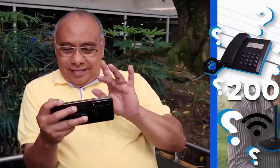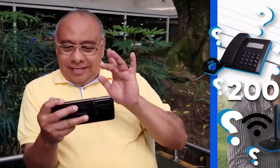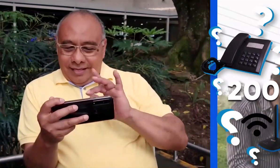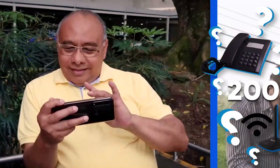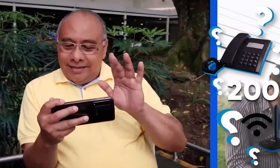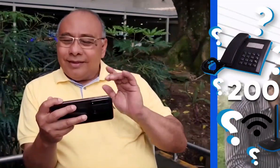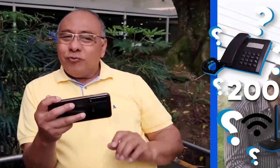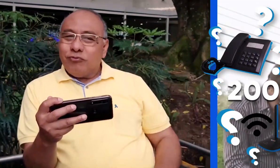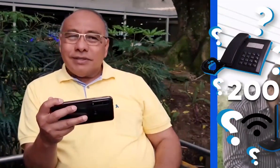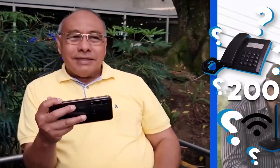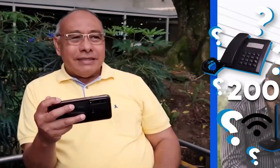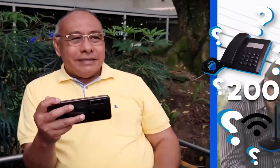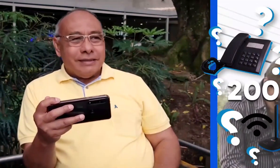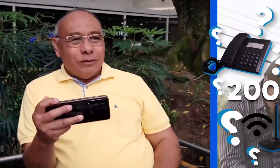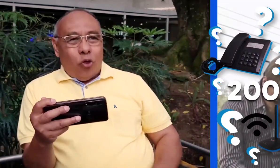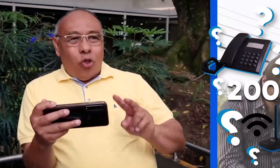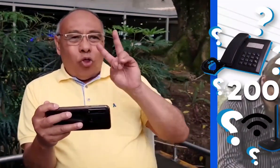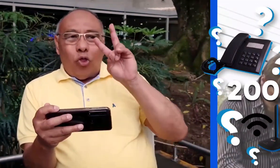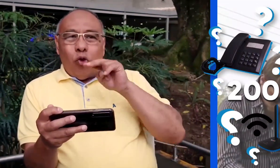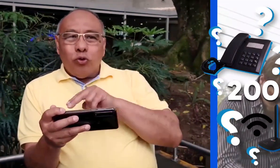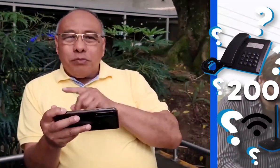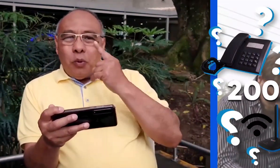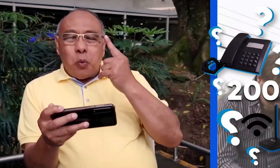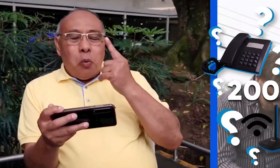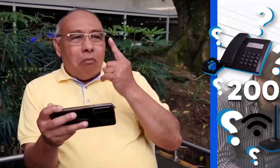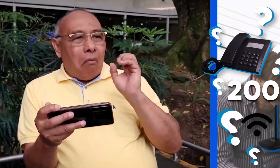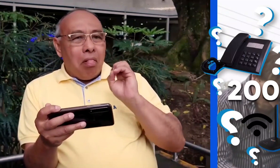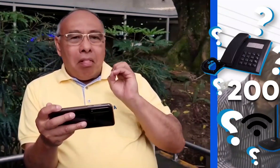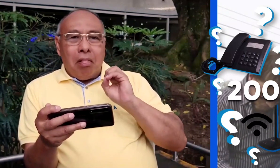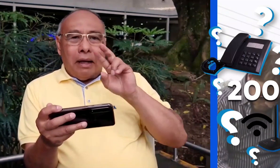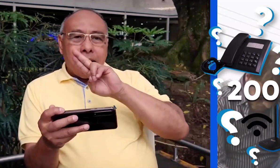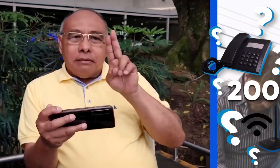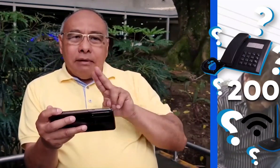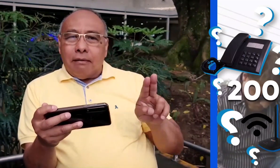Estoy aquí indagando y en el año 2001 no se contaba con internet.